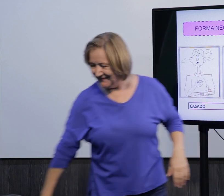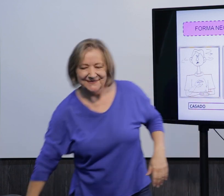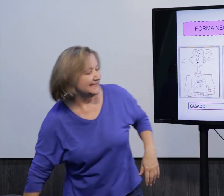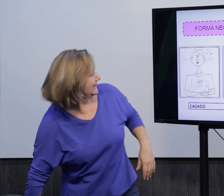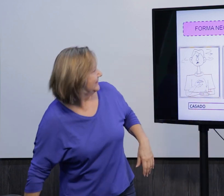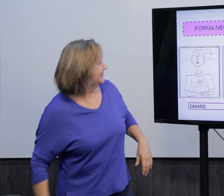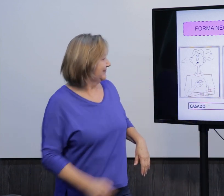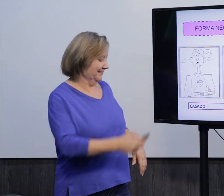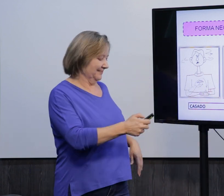Entenderam?